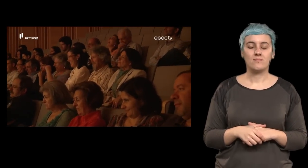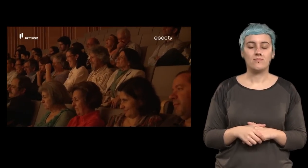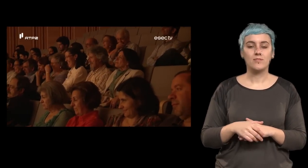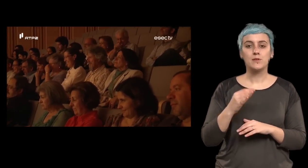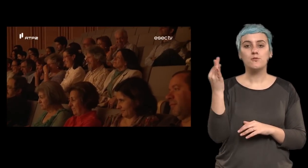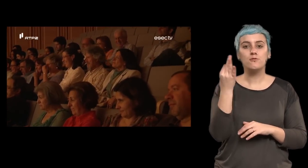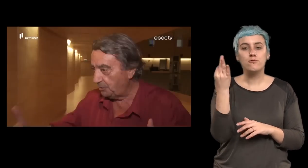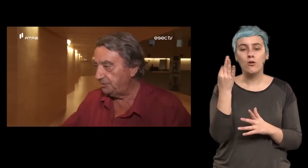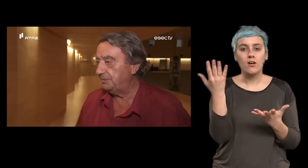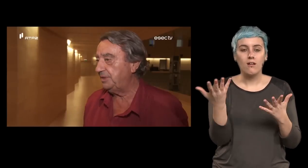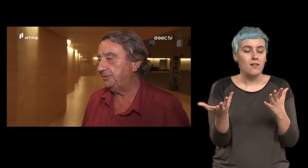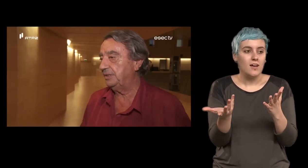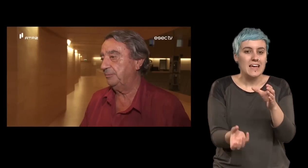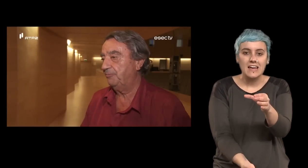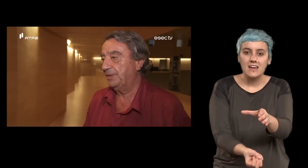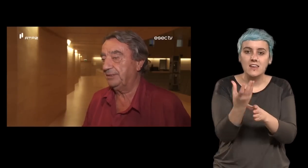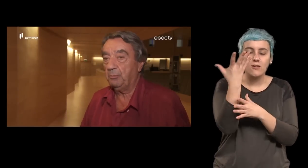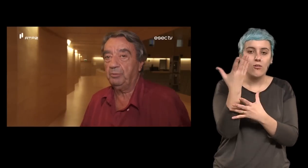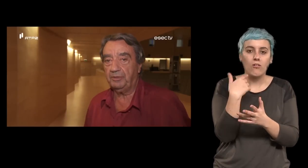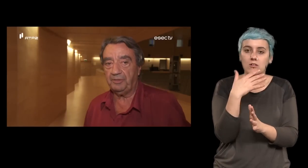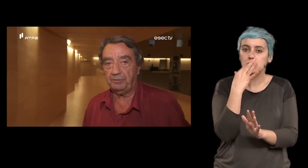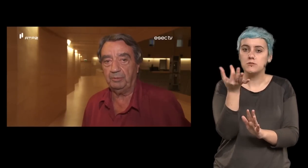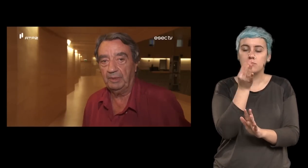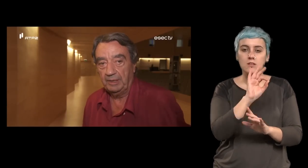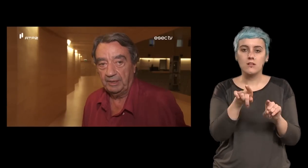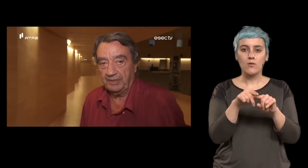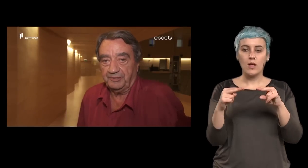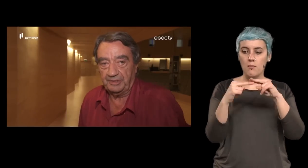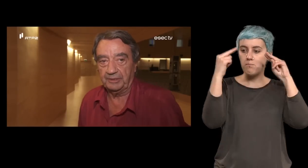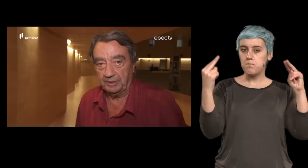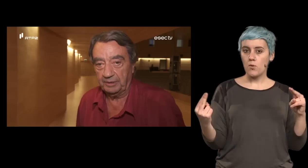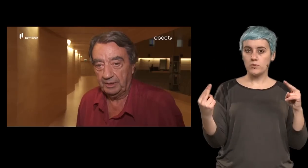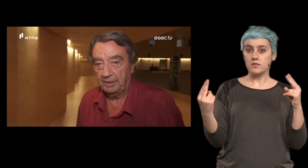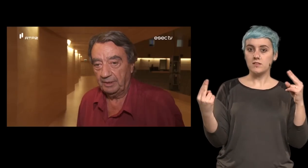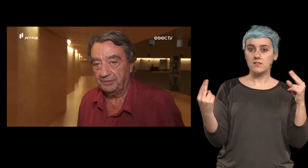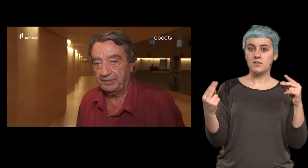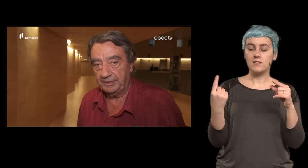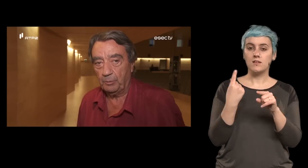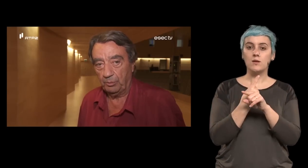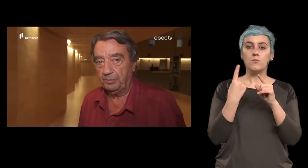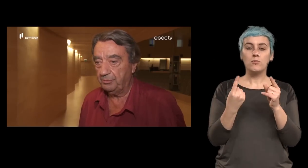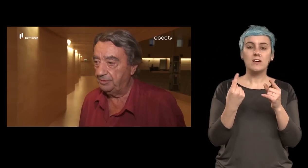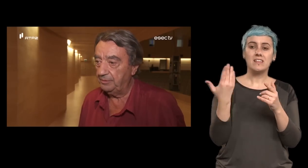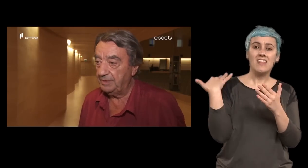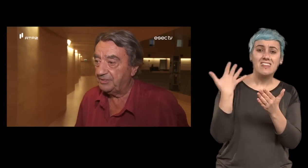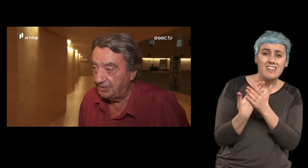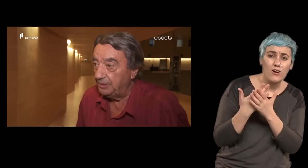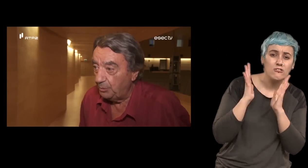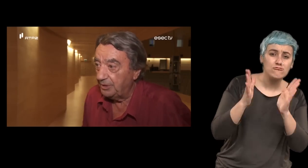criou-se realmente uma coisa fantástica a tal ponto que eu já estou em 60 em 60 encontros o que significa 180